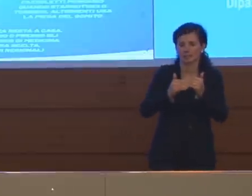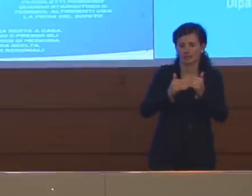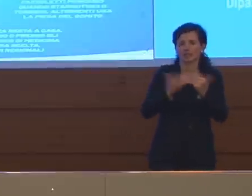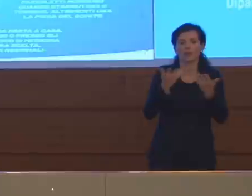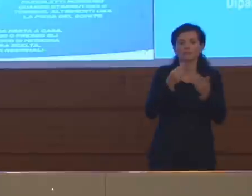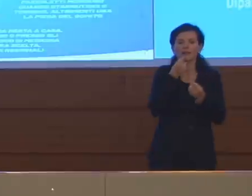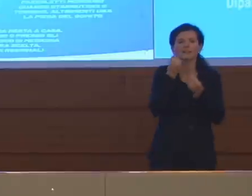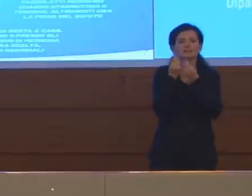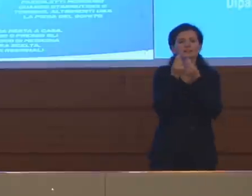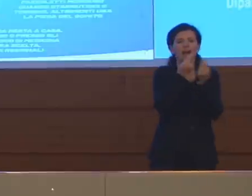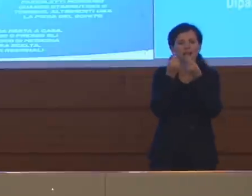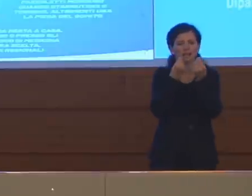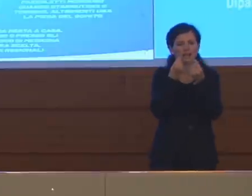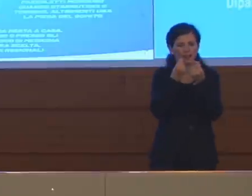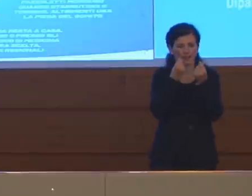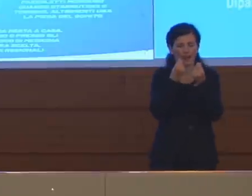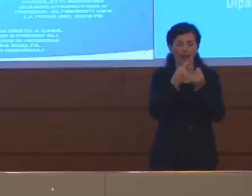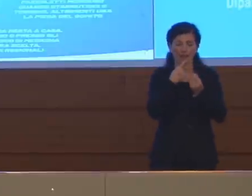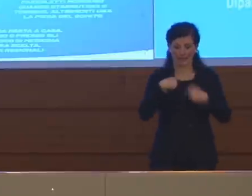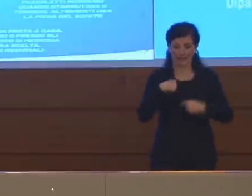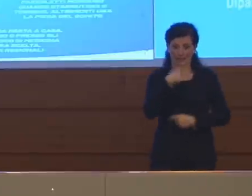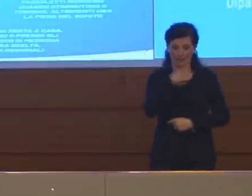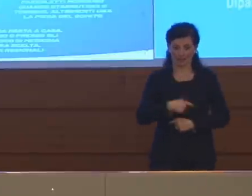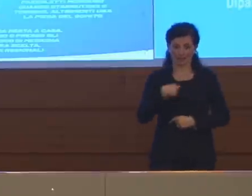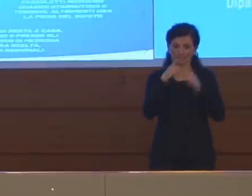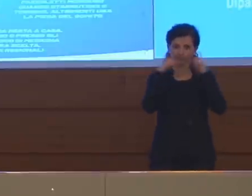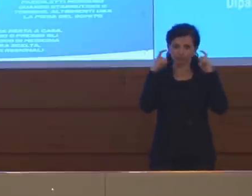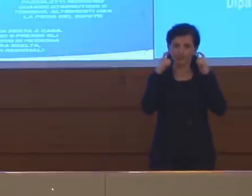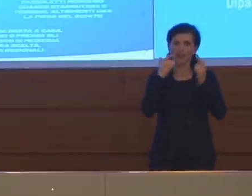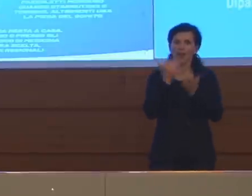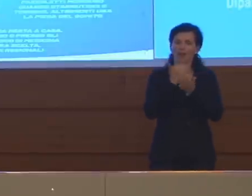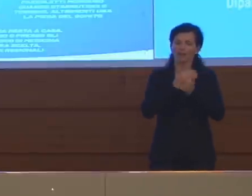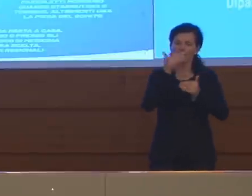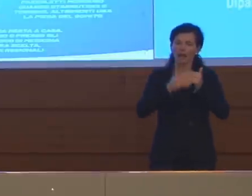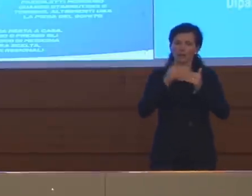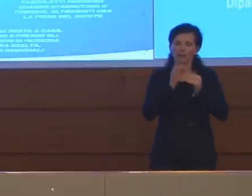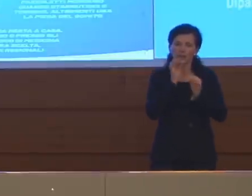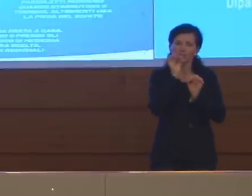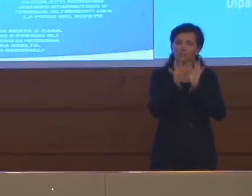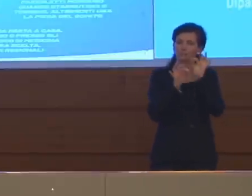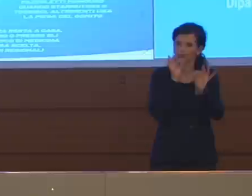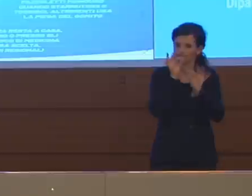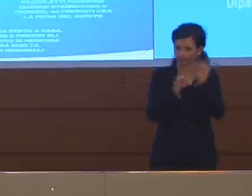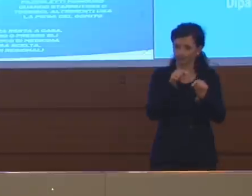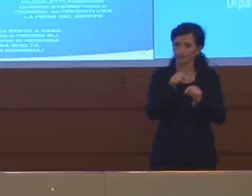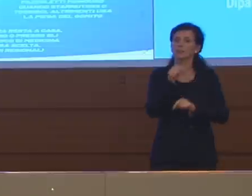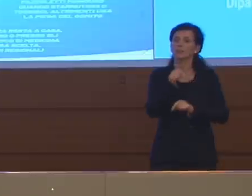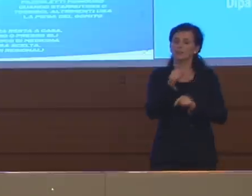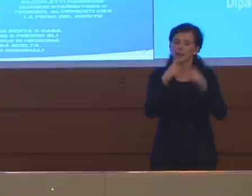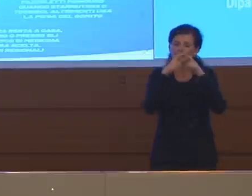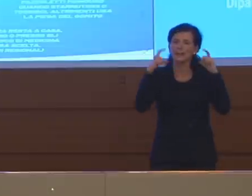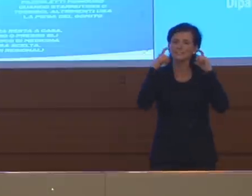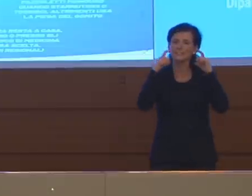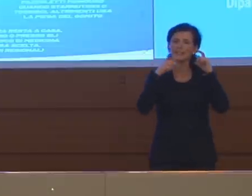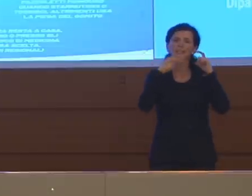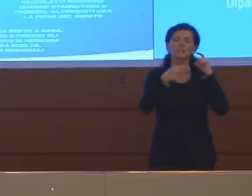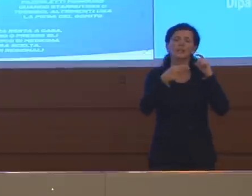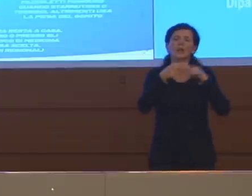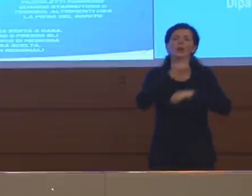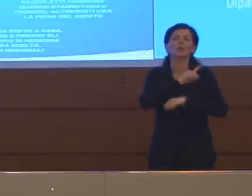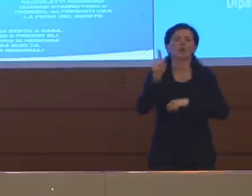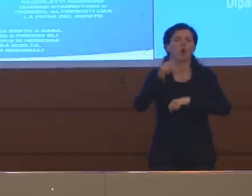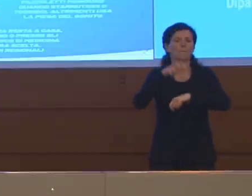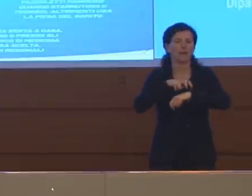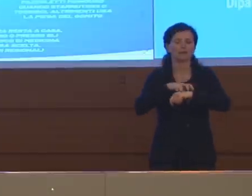da parte di chi le porta. Questa è la principale funzione quindi delle mascherine cosiddette non mediche, diciamo articolo